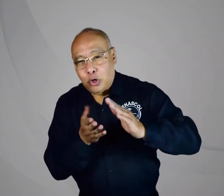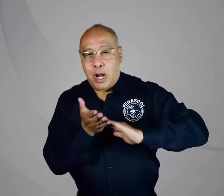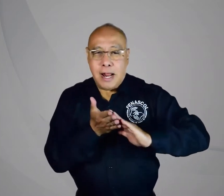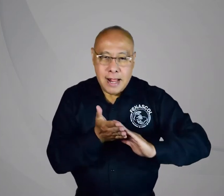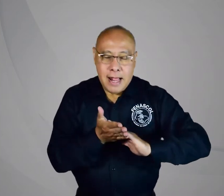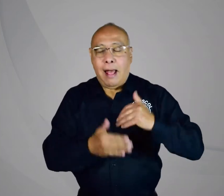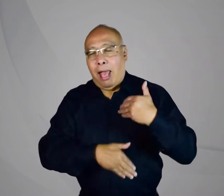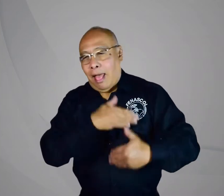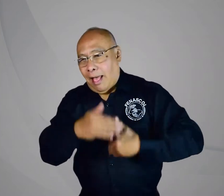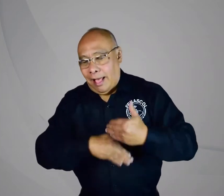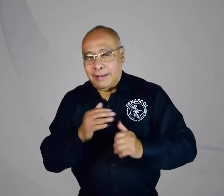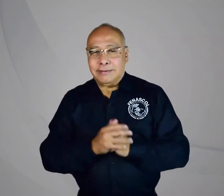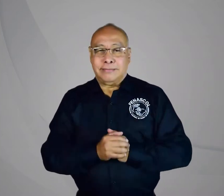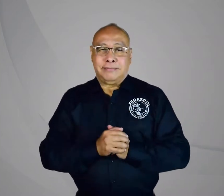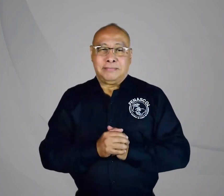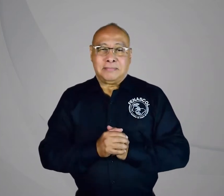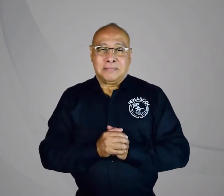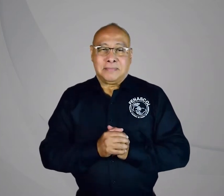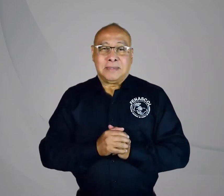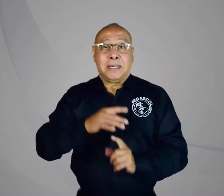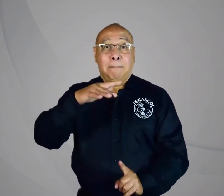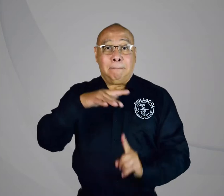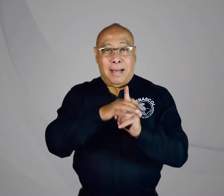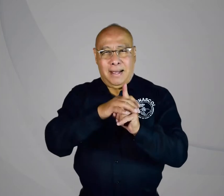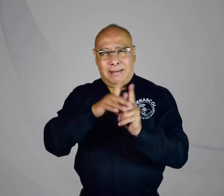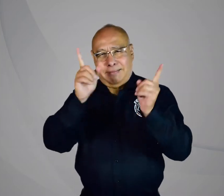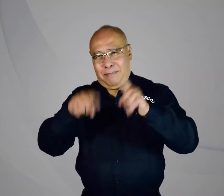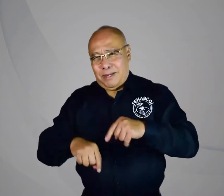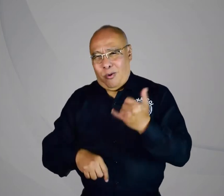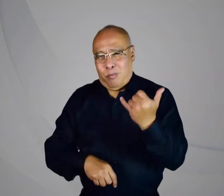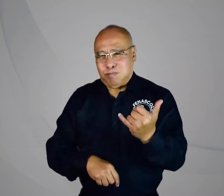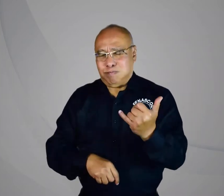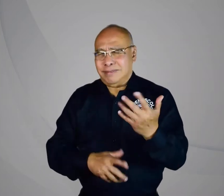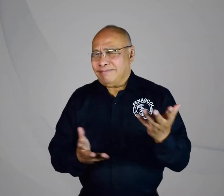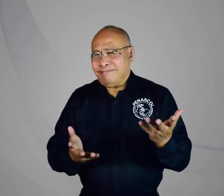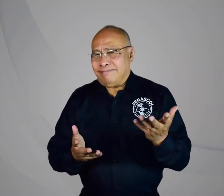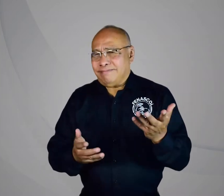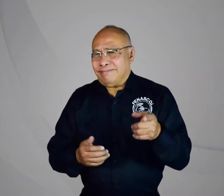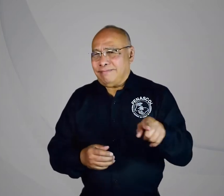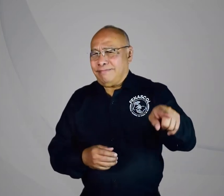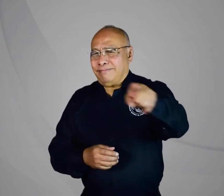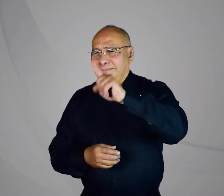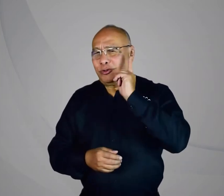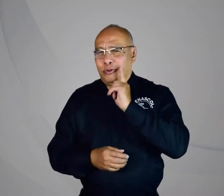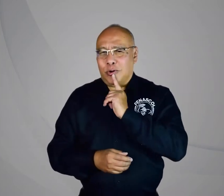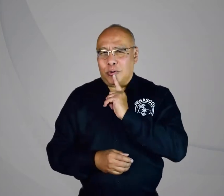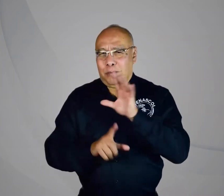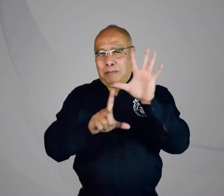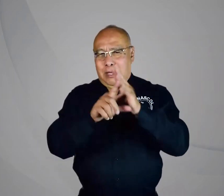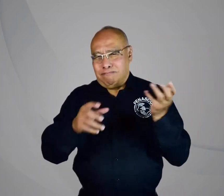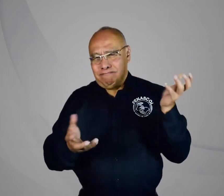indicaba que pronto íbamos a tener solución a los problemas en la licencia de conducción. Pero muchas personas